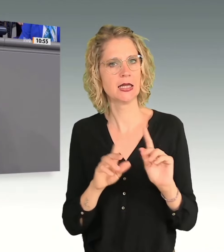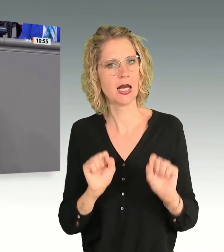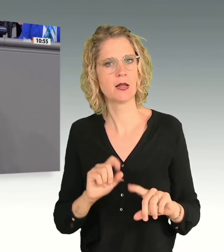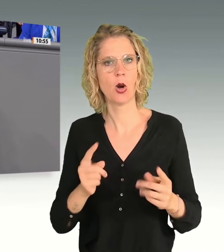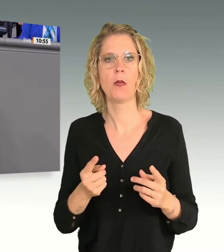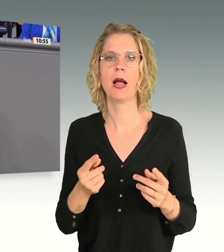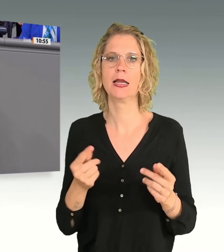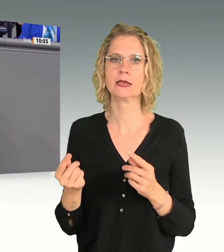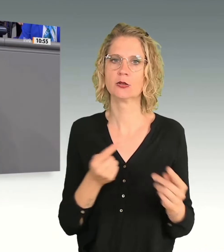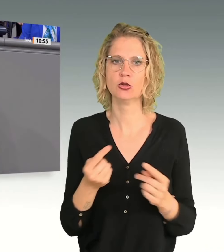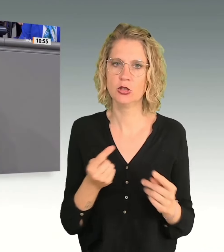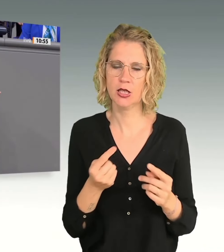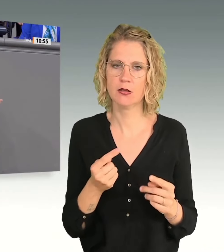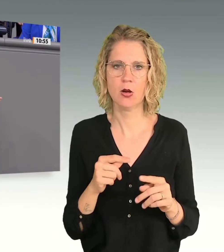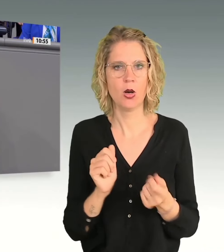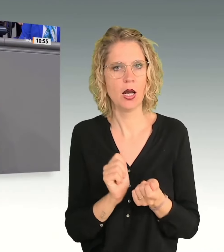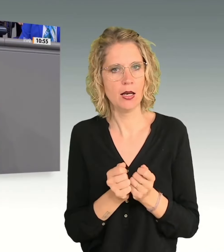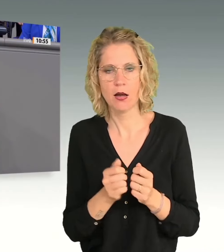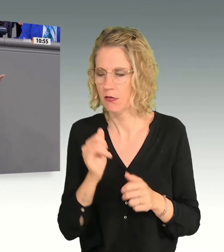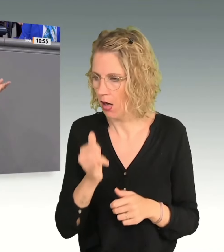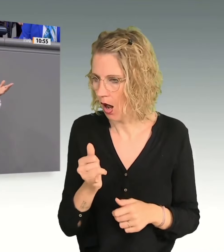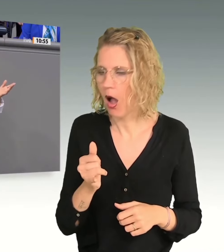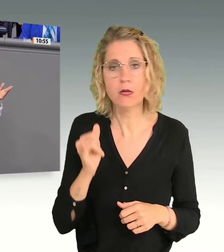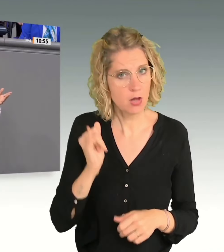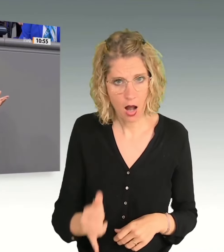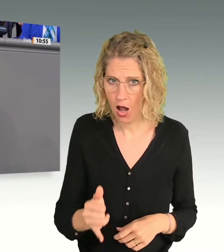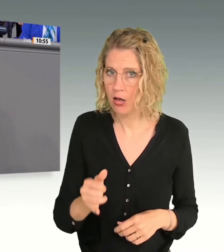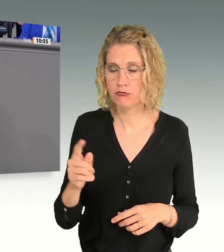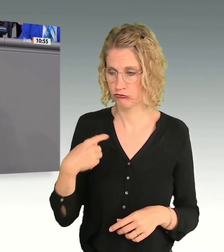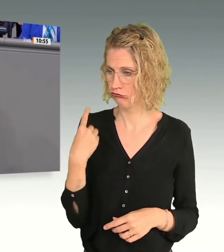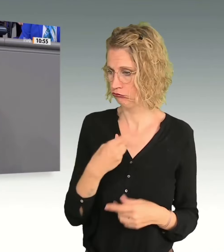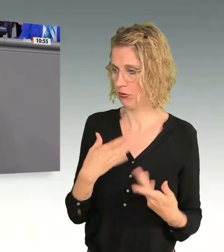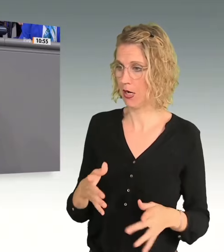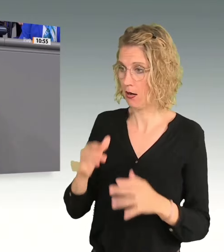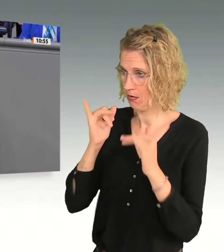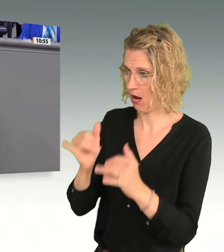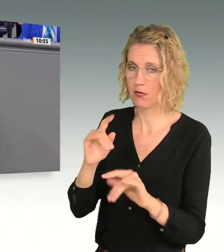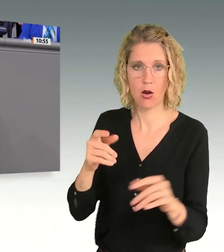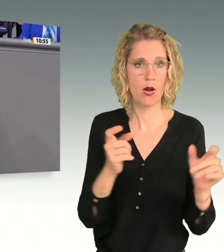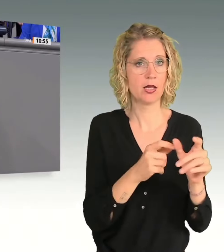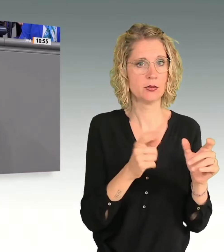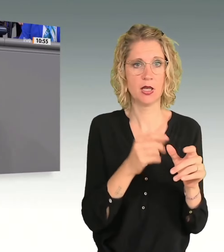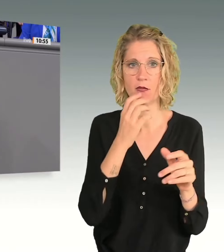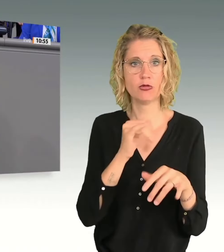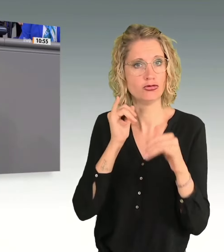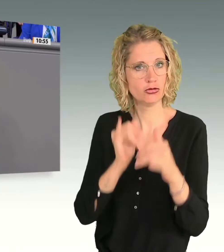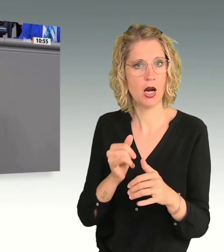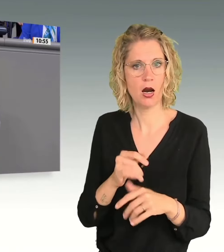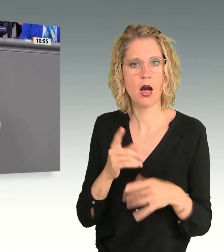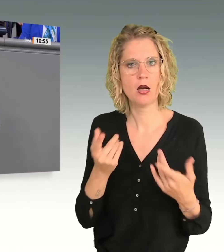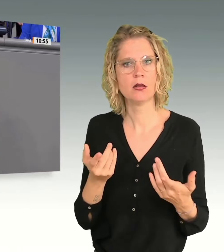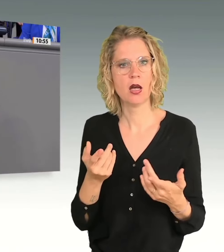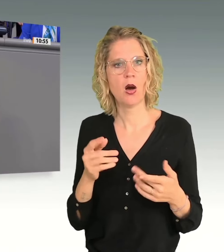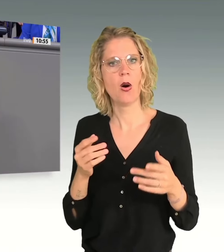gegebenenfalls ändern wollen, da laufen Sie genauso bei uns wie bei der SPD offene Türen ein, insbesondere beim Thema